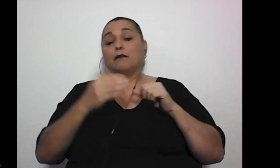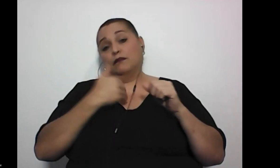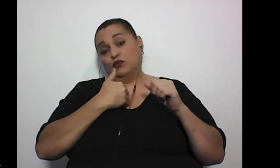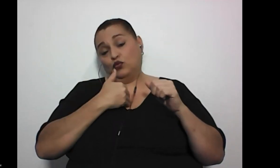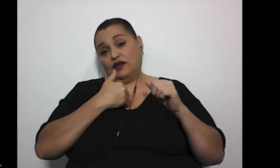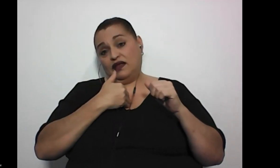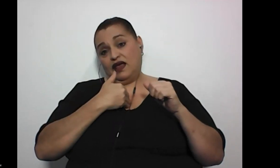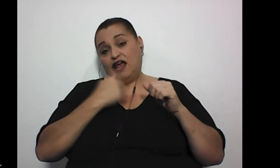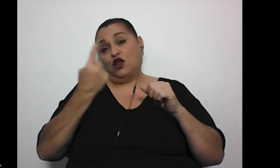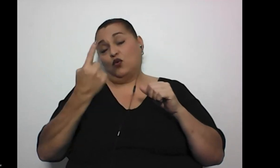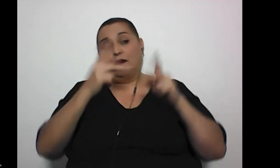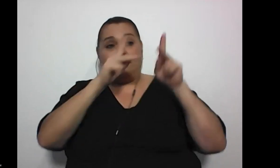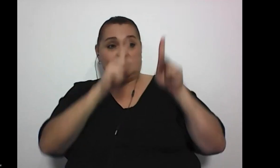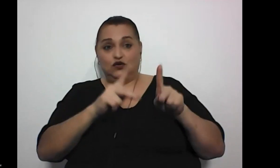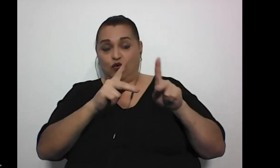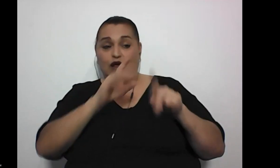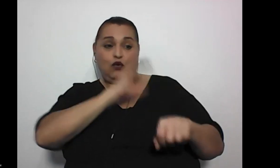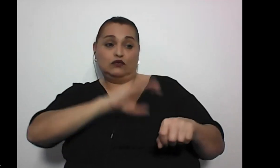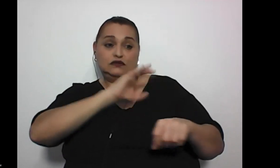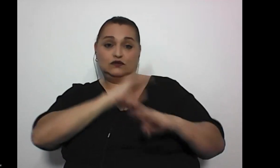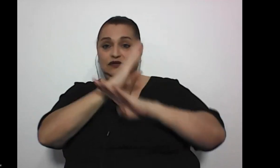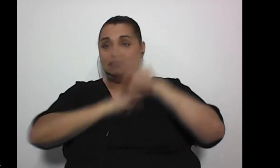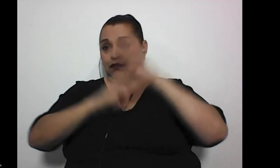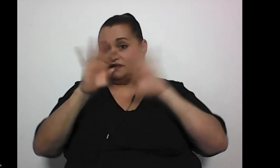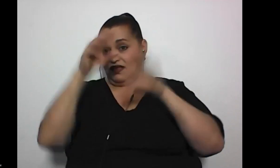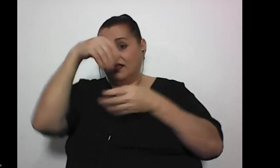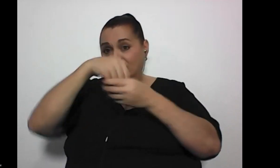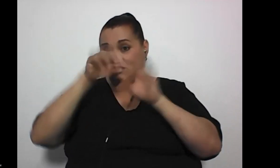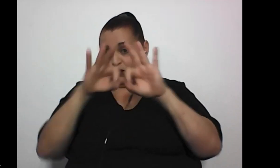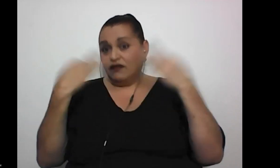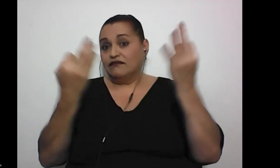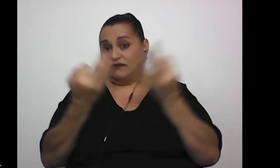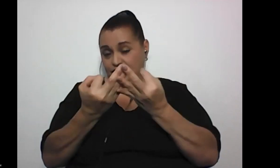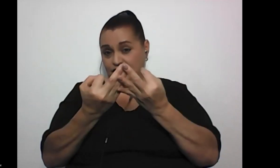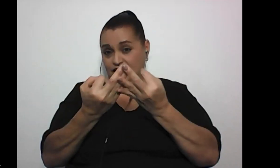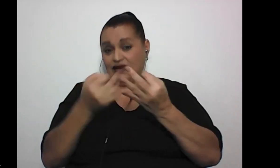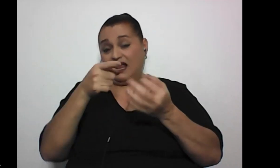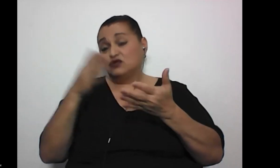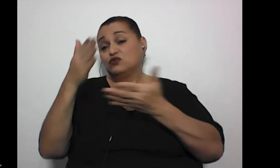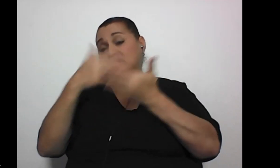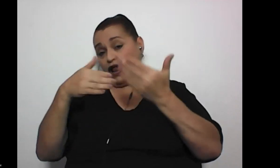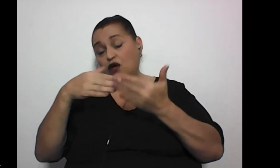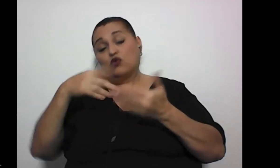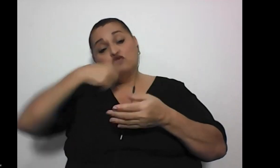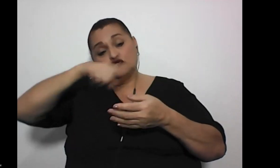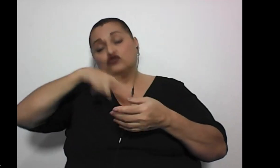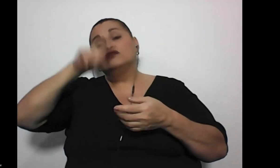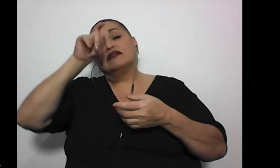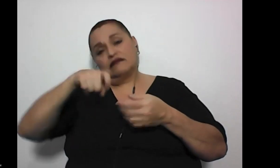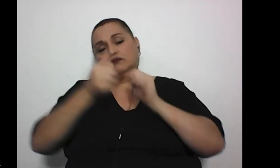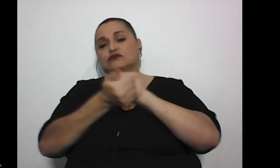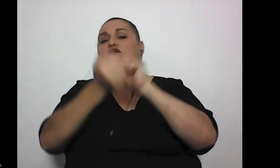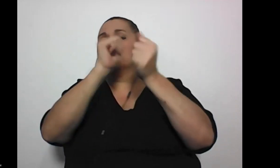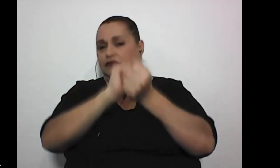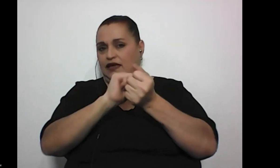una persona en condición de discapacidad en su familia y esto es algo que también tenemos por lo que tenemos que cambiar